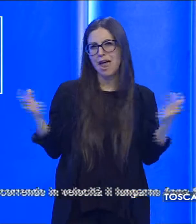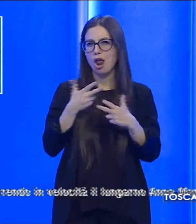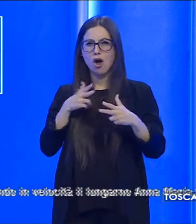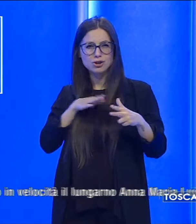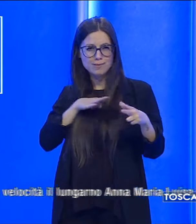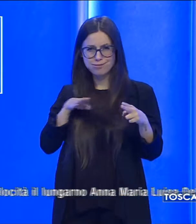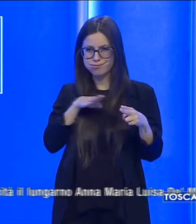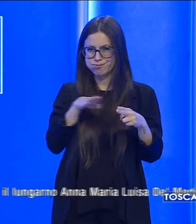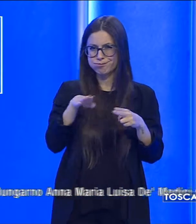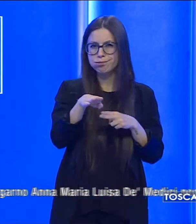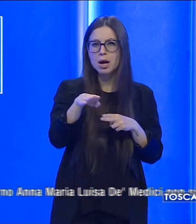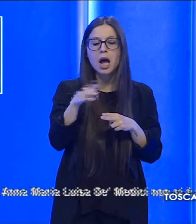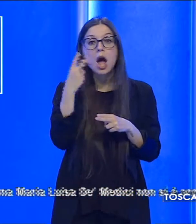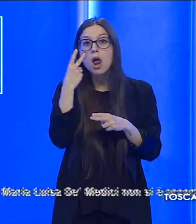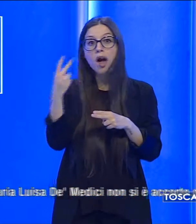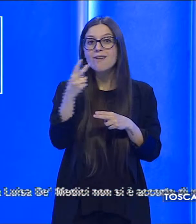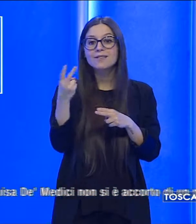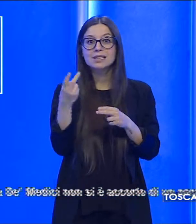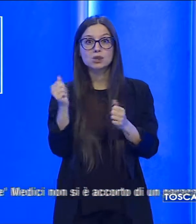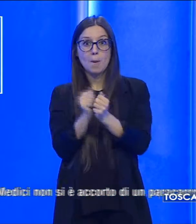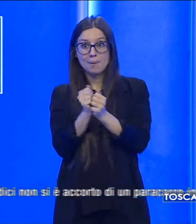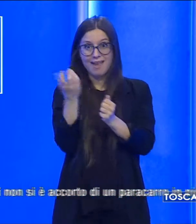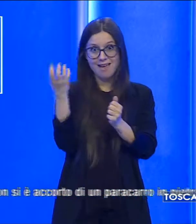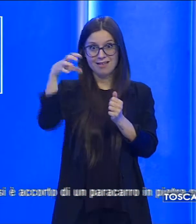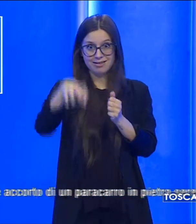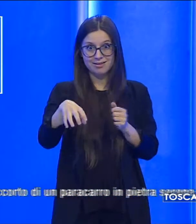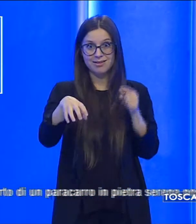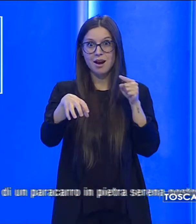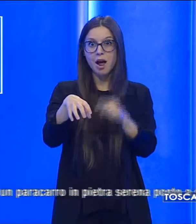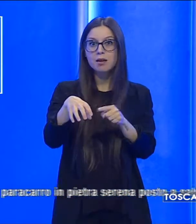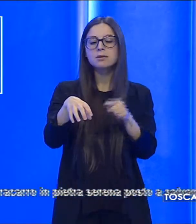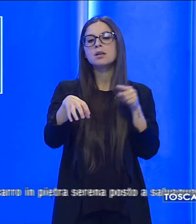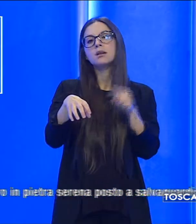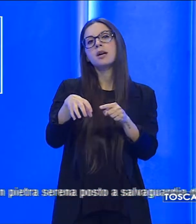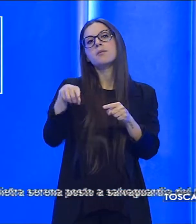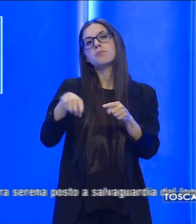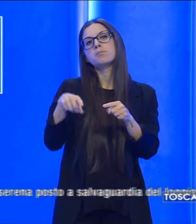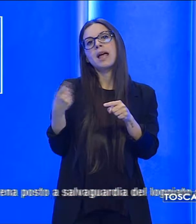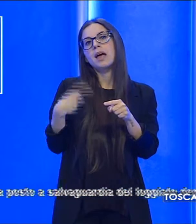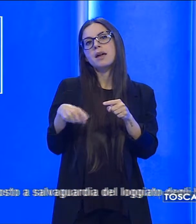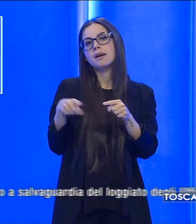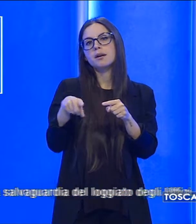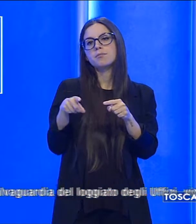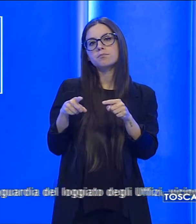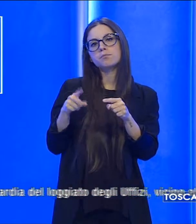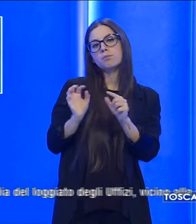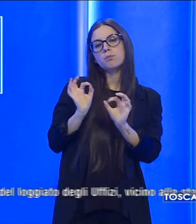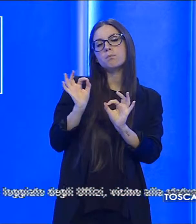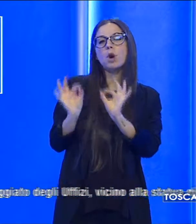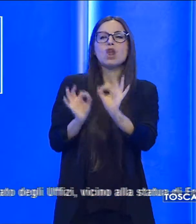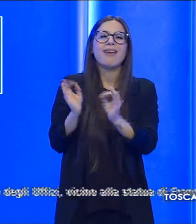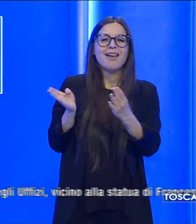Firenze, di un paracarro in pietra serena, posto a salvaguardia del loggiato degli Uffizi,